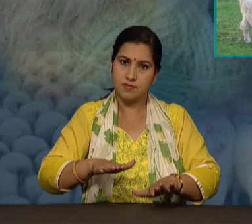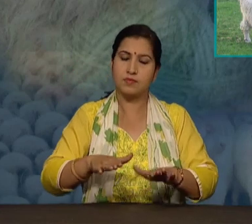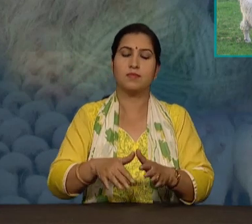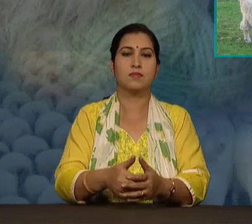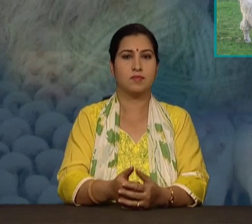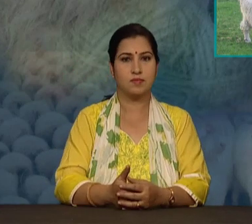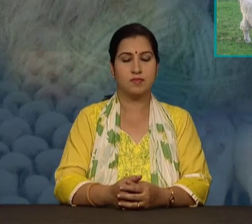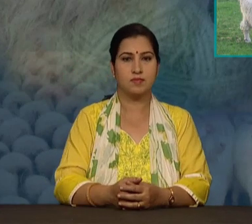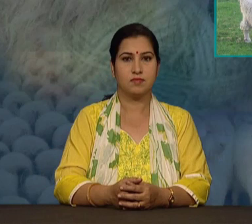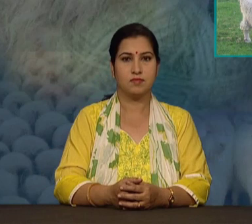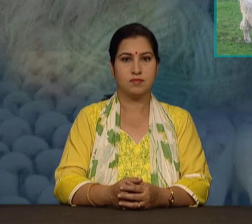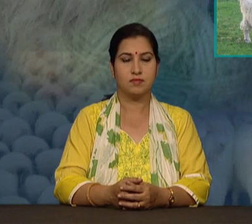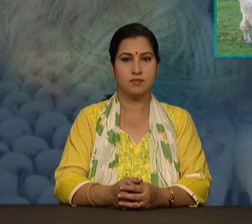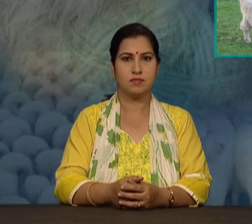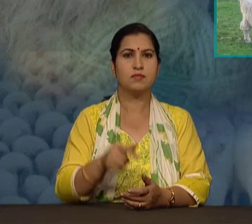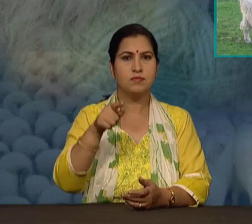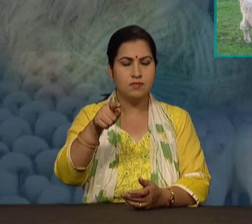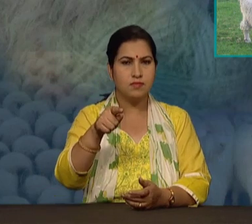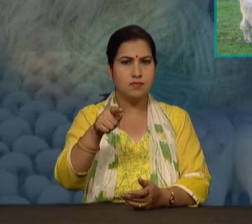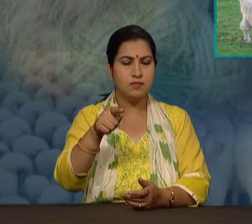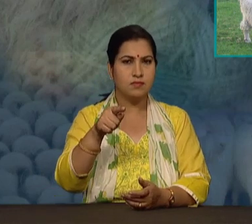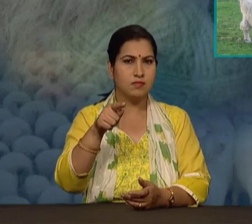क्या आपने अंगोरा उन्द का नाम सुना है?